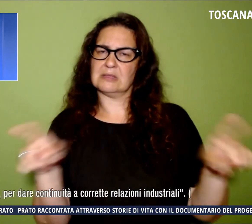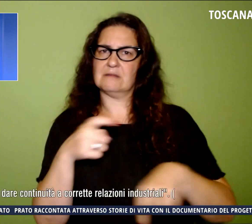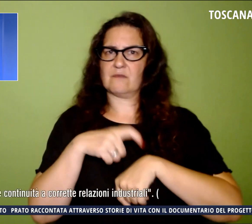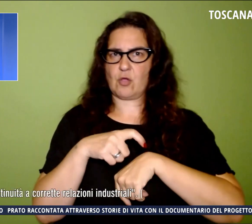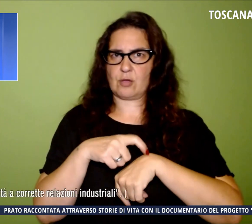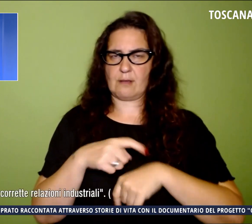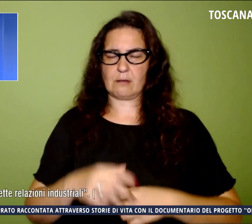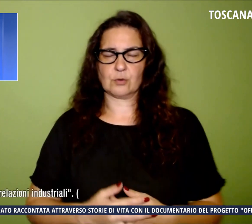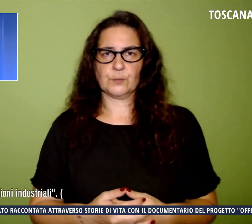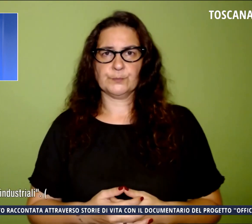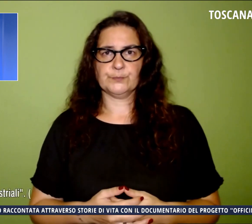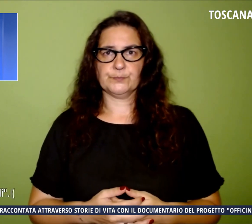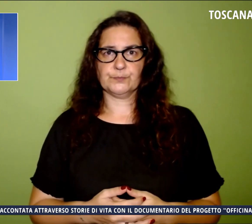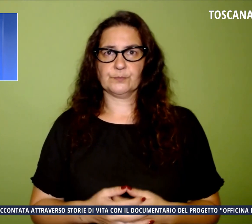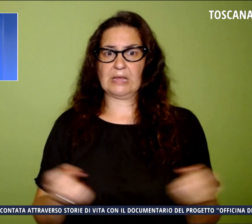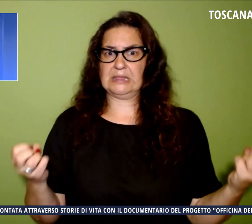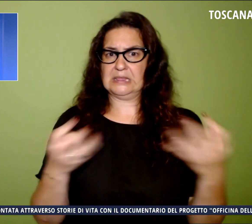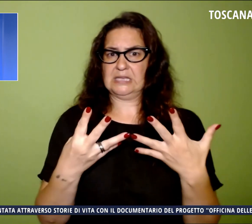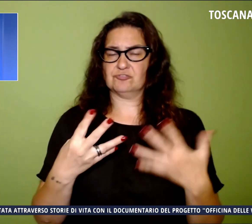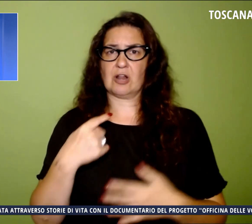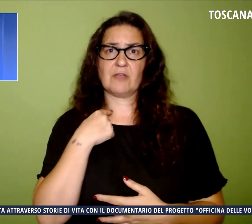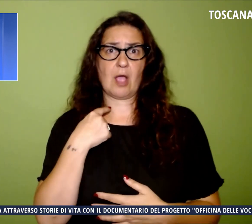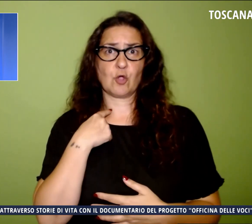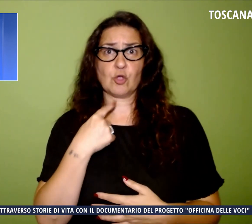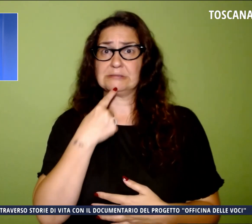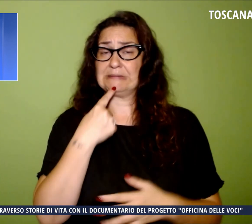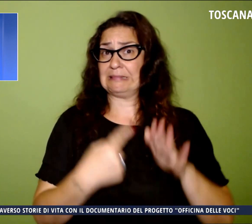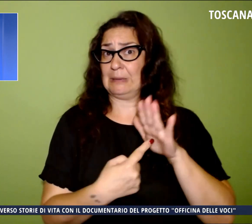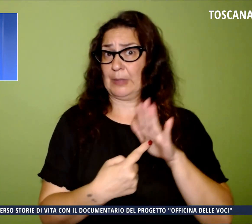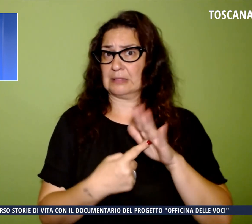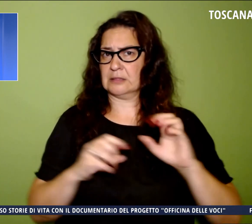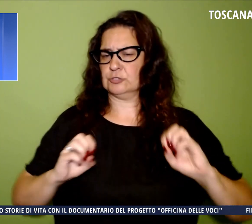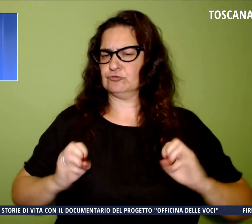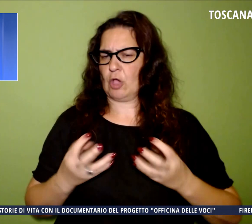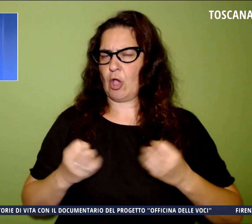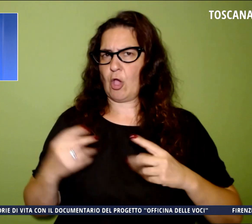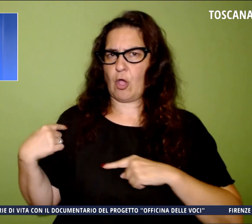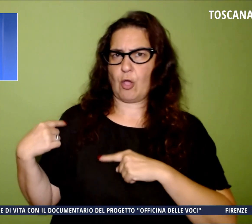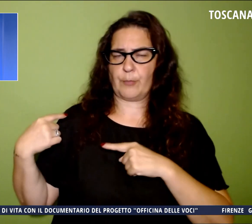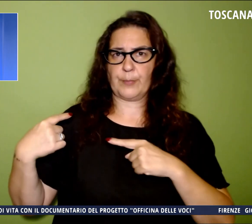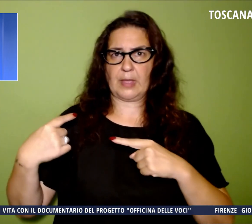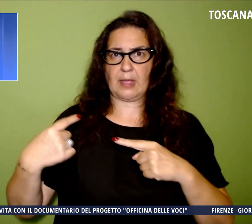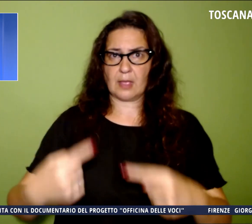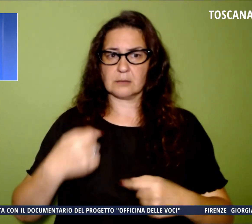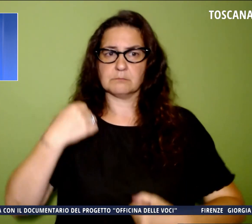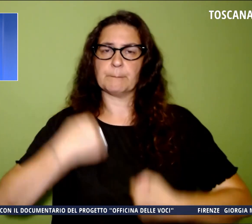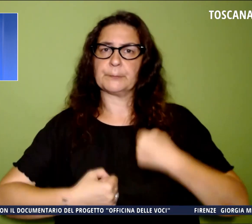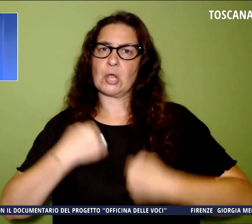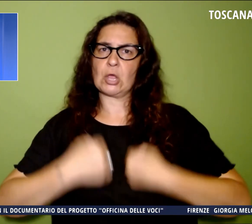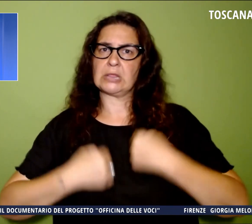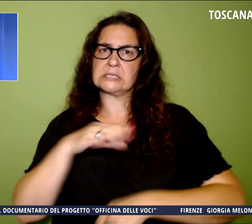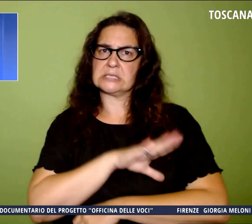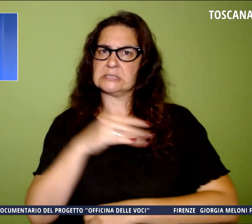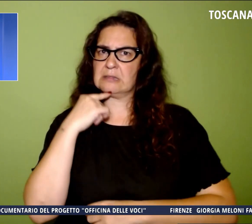dal 19 agosto che i lavoratori hanno attuato scioperi. La protesta, spiegano i sindacati, è per il mantenimento di